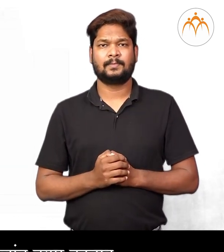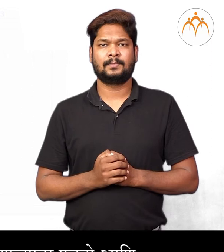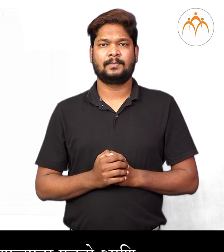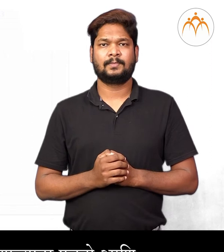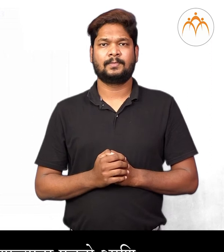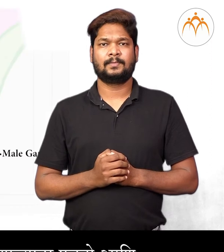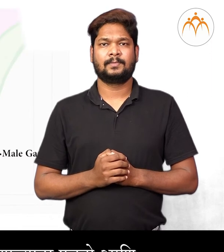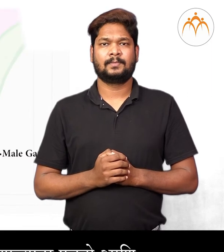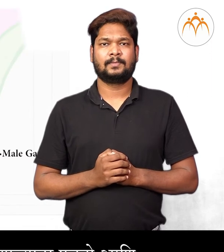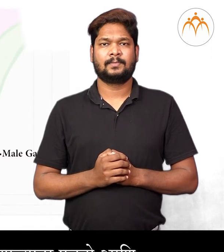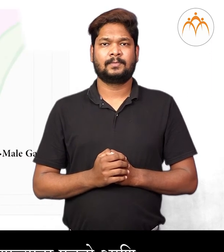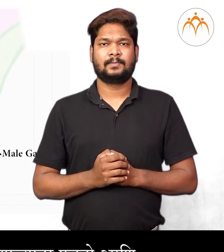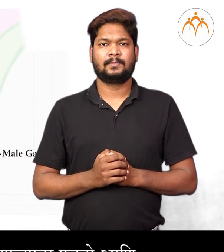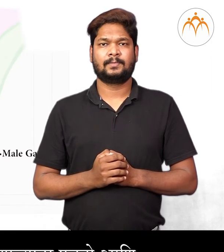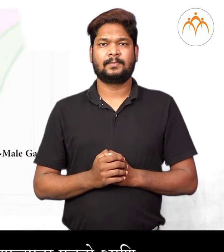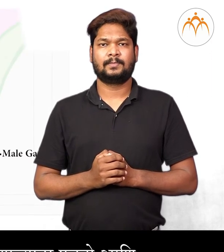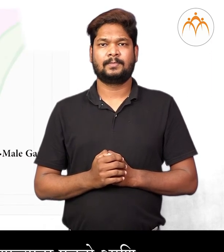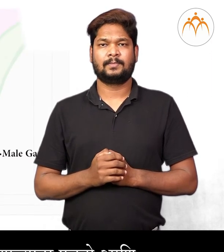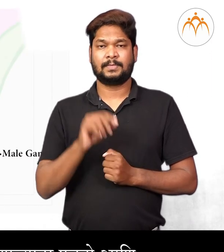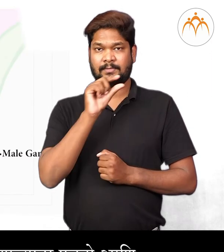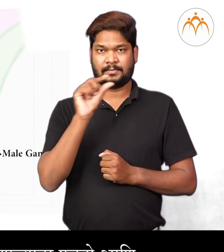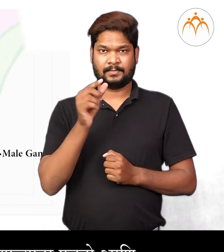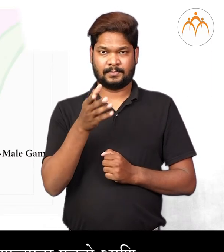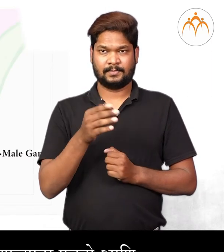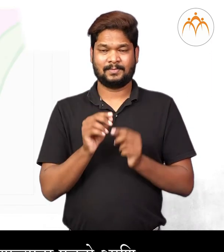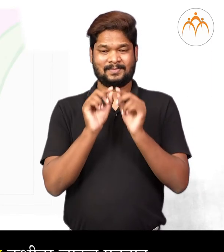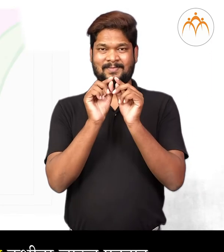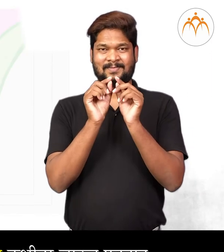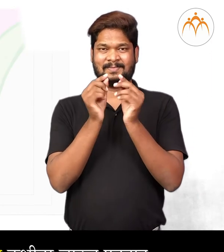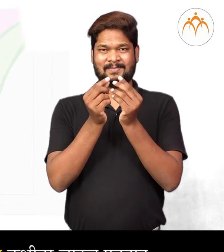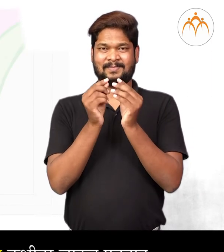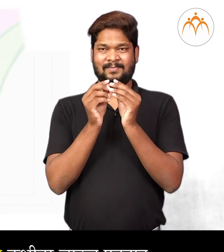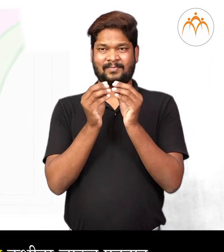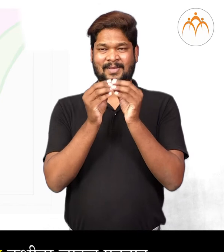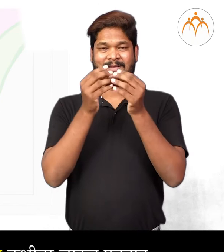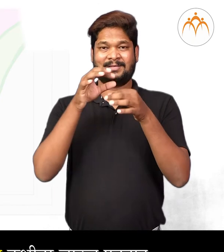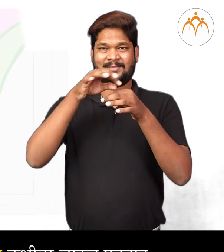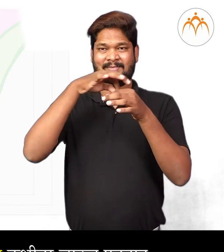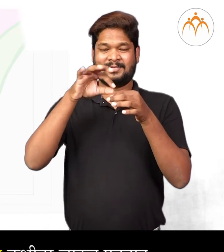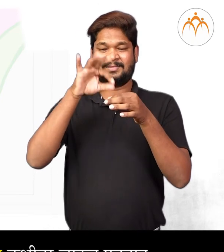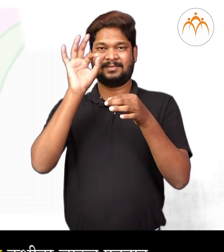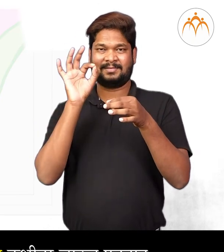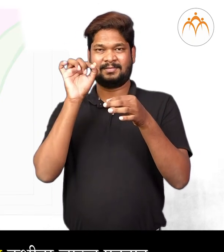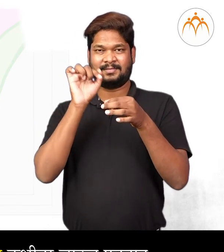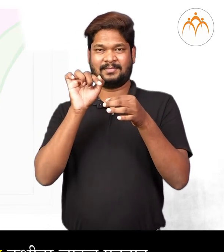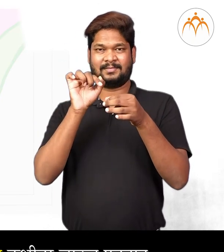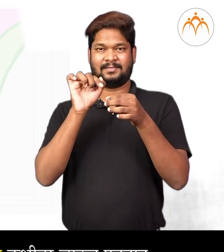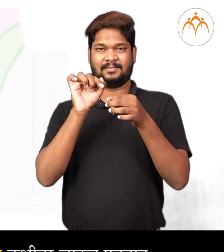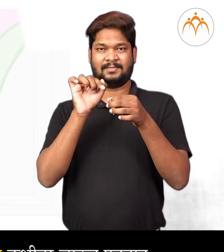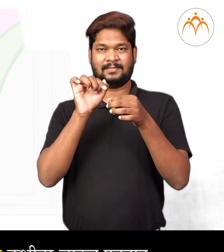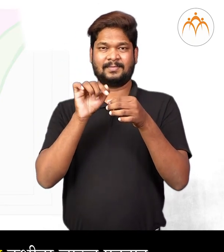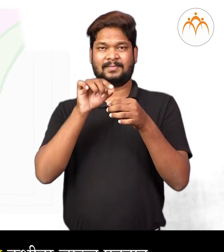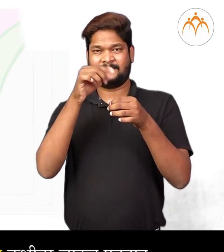पुमंग अधिल पराखकोश पक्वज हल्यावर फुट्टू आणि त्यातिल पराखकन जायांग अधिल कुक्षिवर जाउन